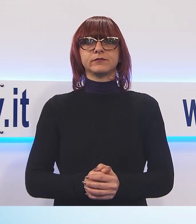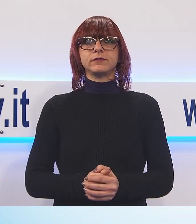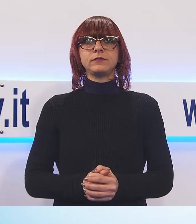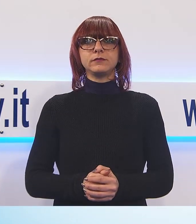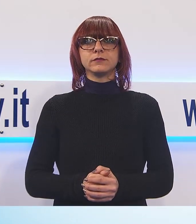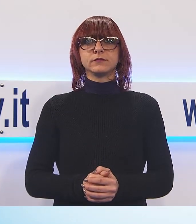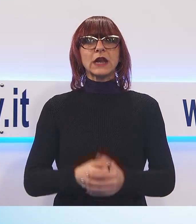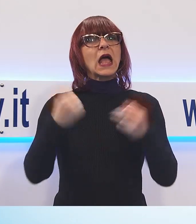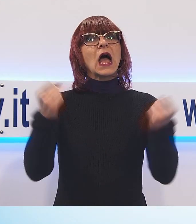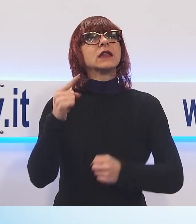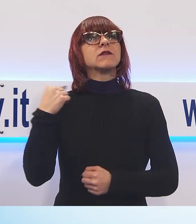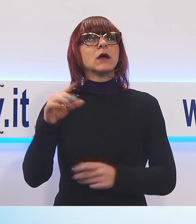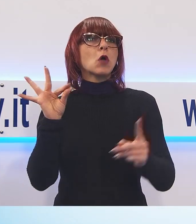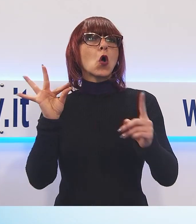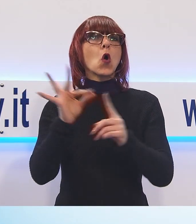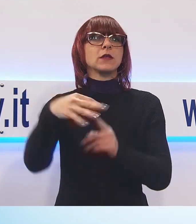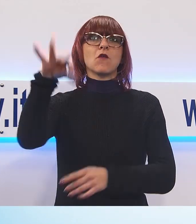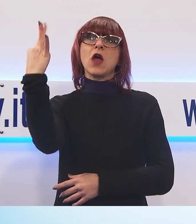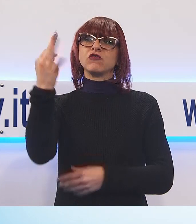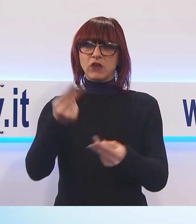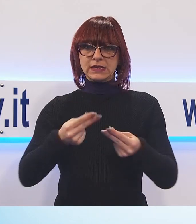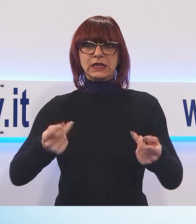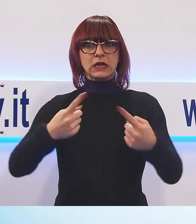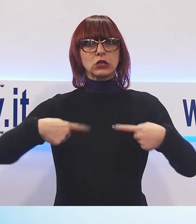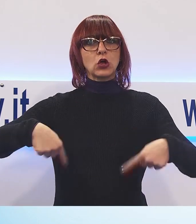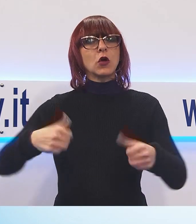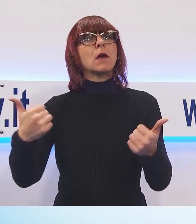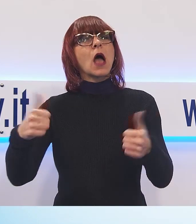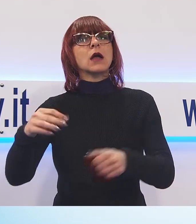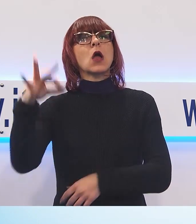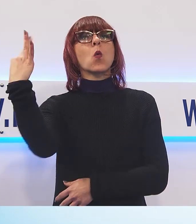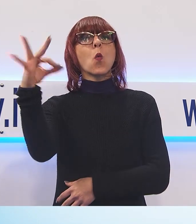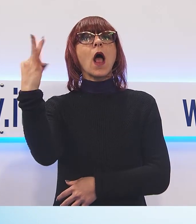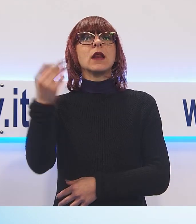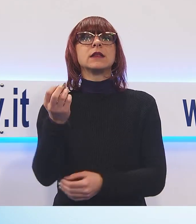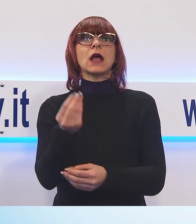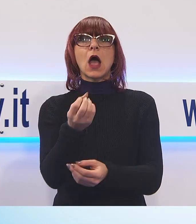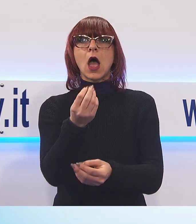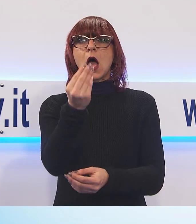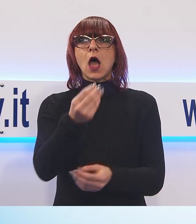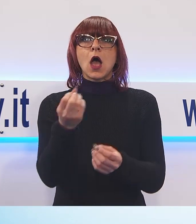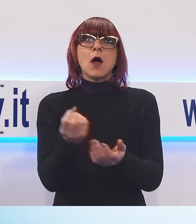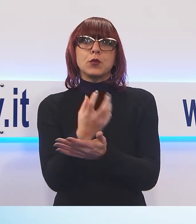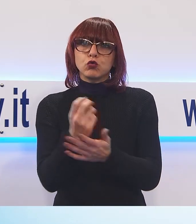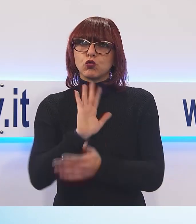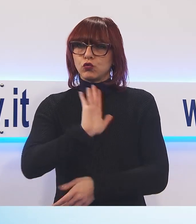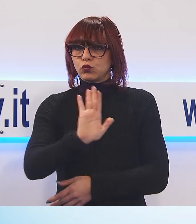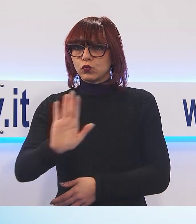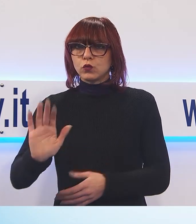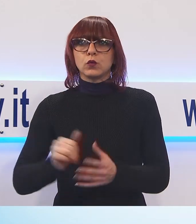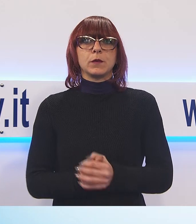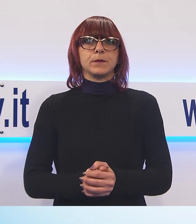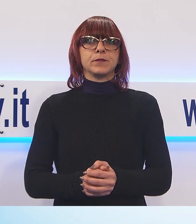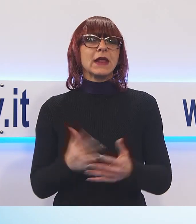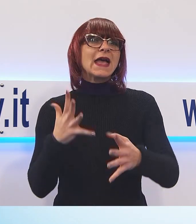che punta dunque sulle nostre eccellenze sul territorio e sulla qualità dei prodotti. Il Desco 2018, a ingresso gratuito,